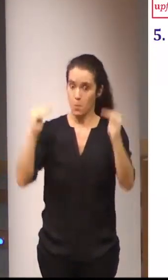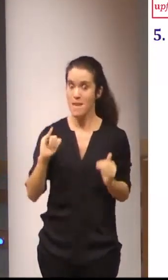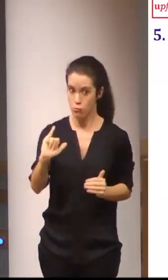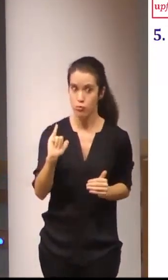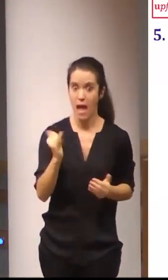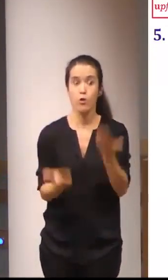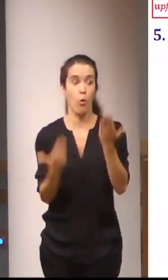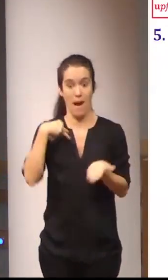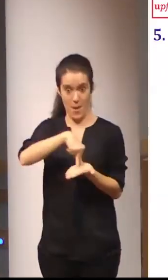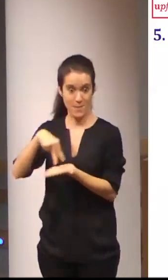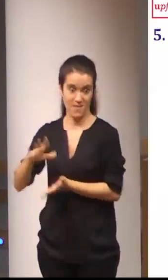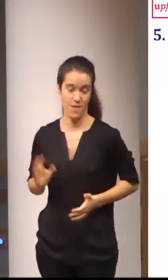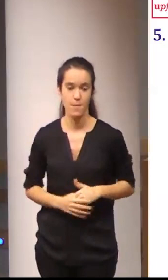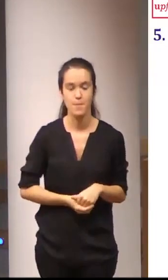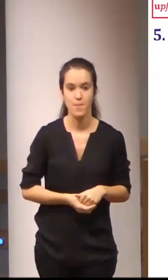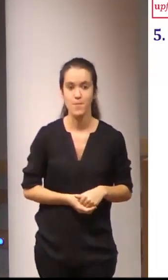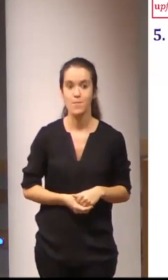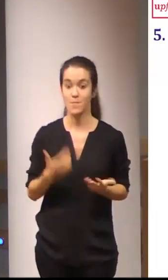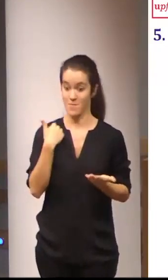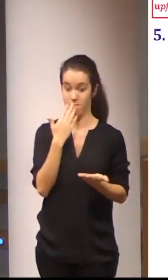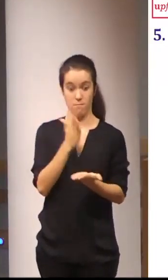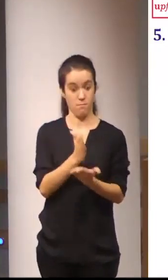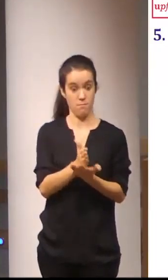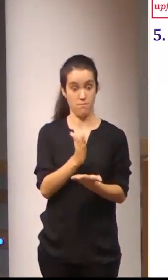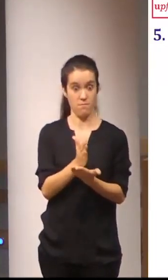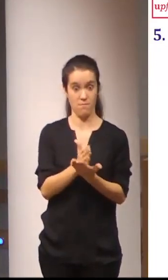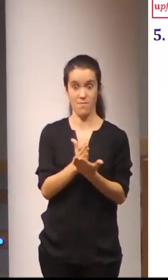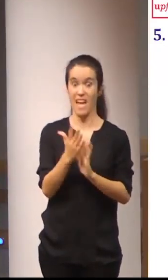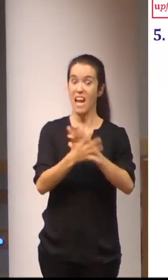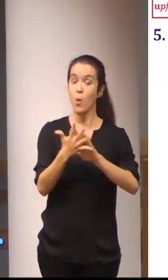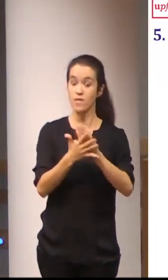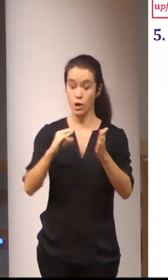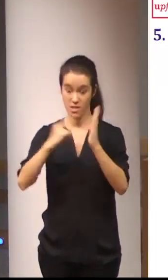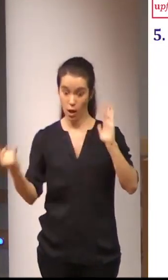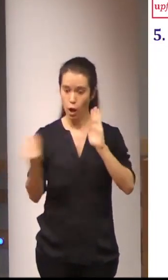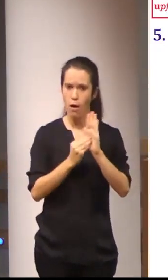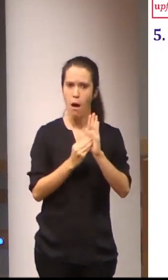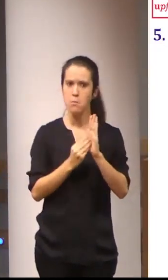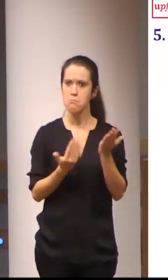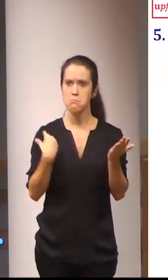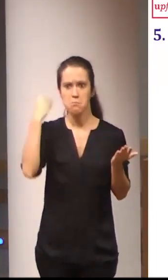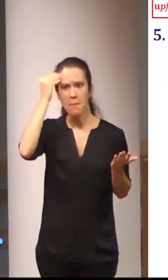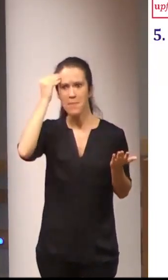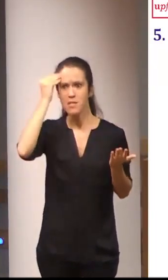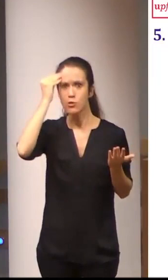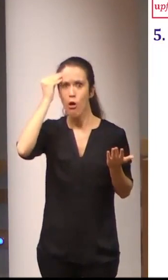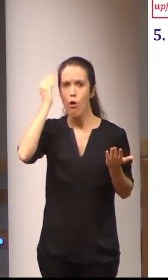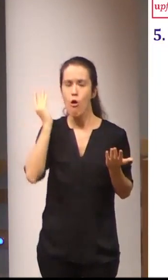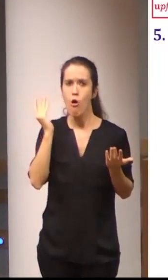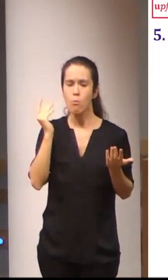etcétera en el estudio de las lenguas de signos la incorporación de la tecnología tiene un papel no solamente